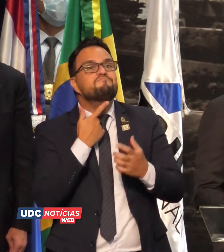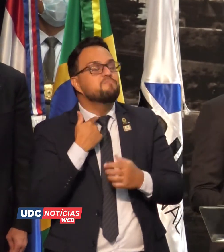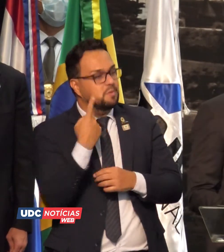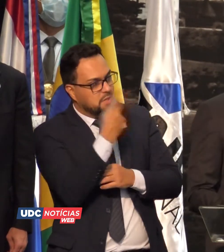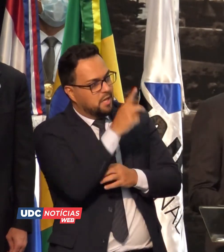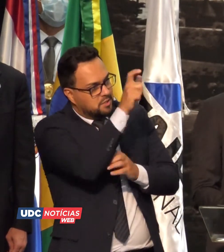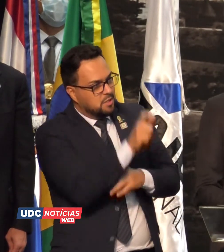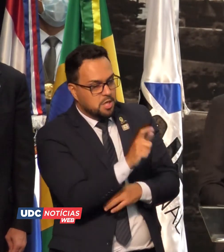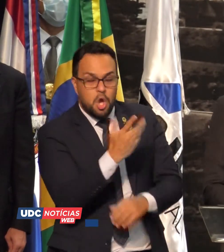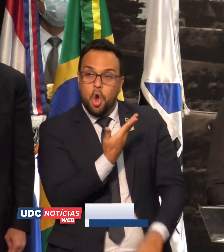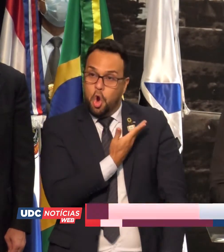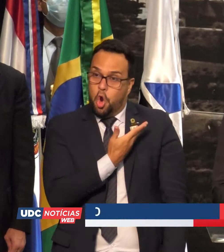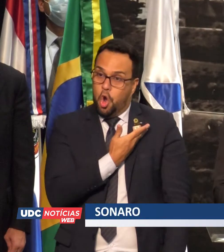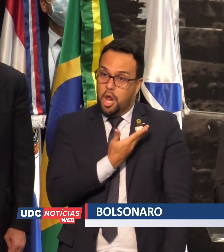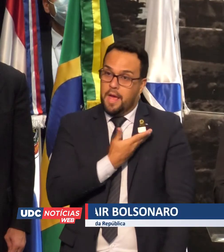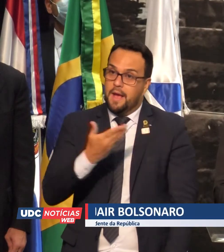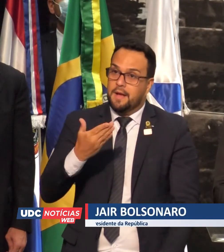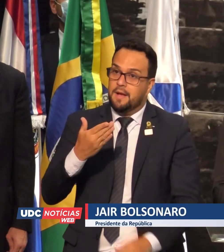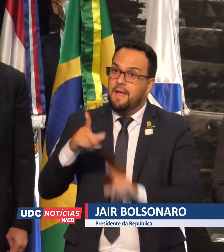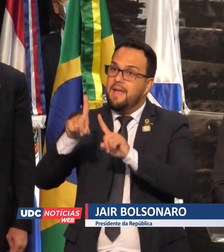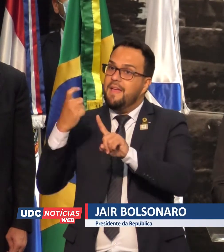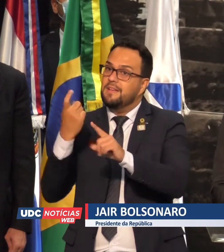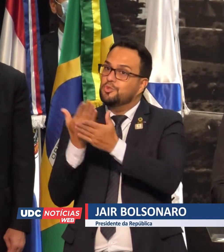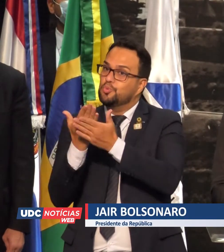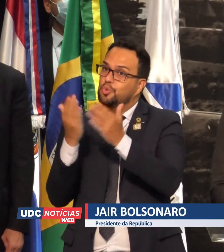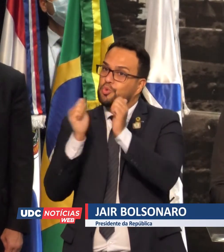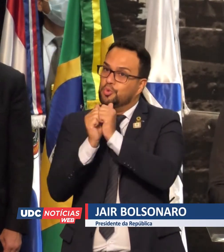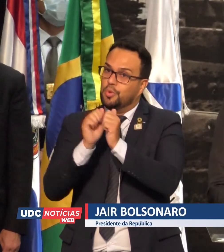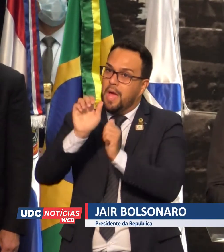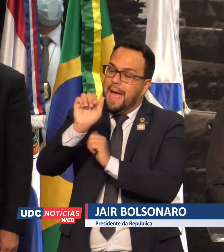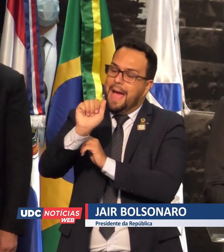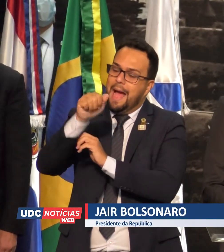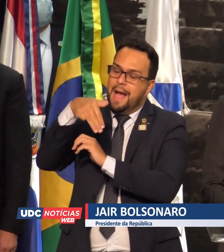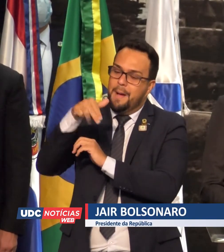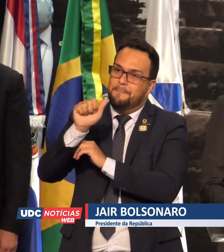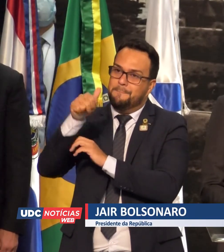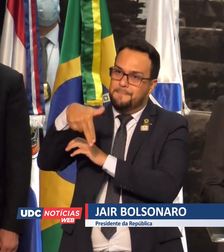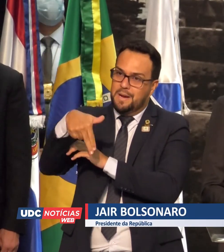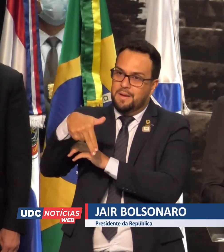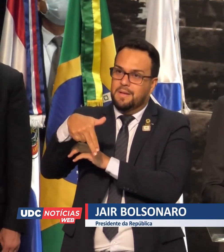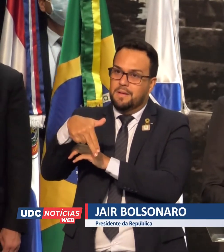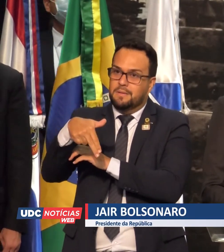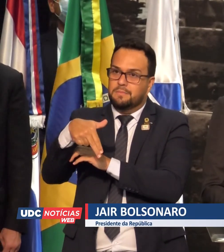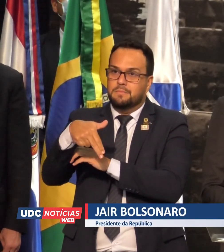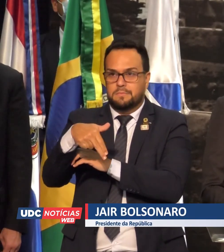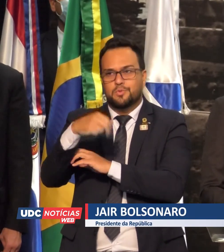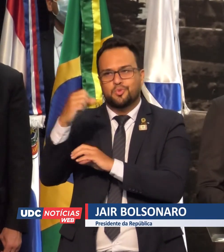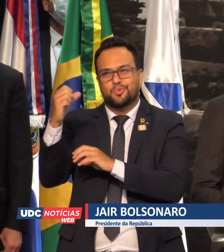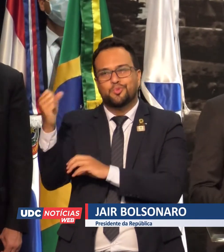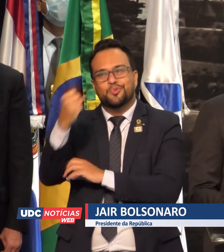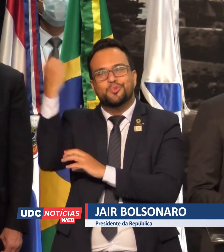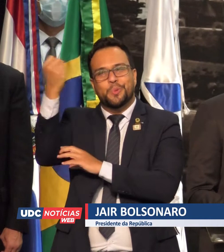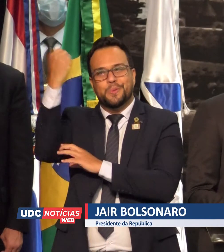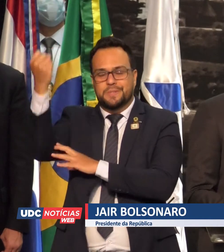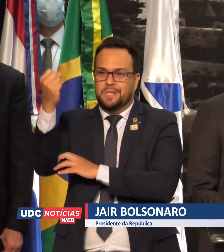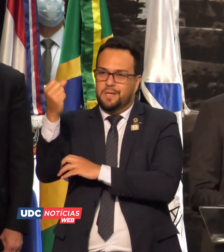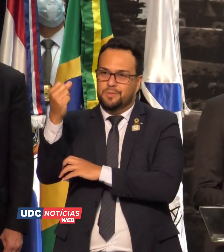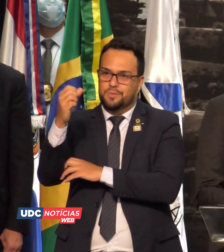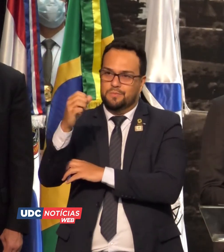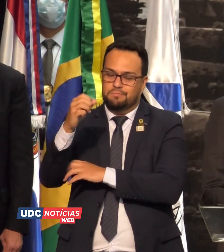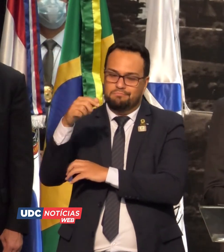colega de Academia Militar das Aguas Negras, muito sucesso aqui em Itaipu. Pode ter certeza,